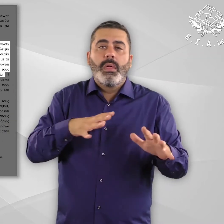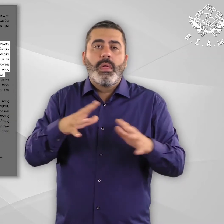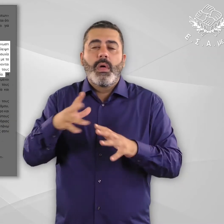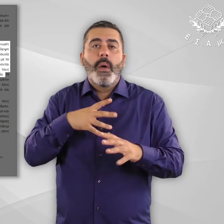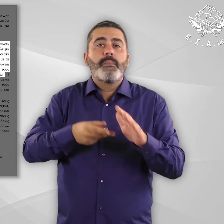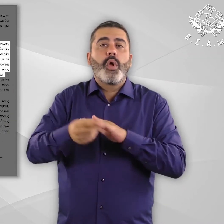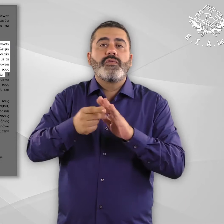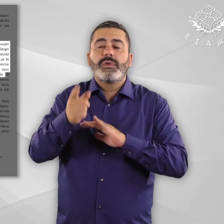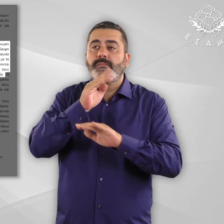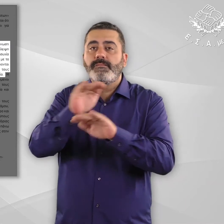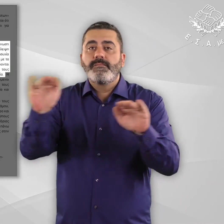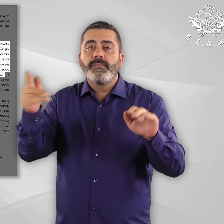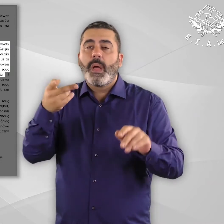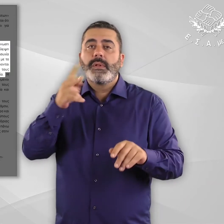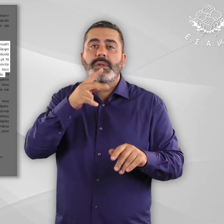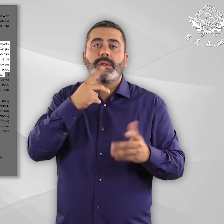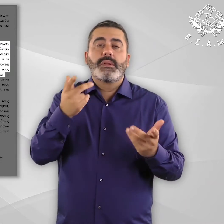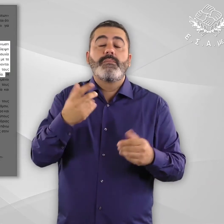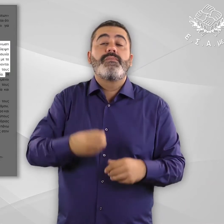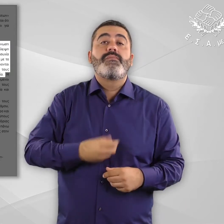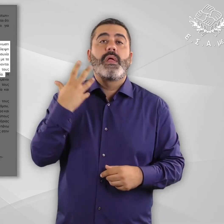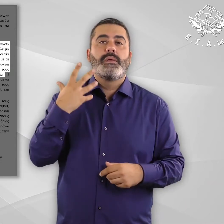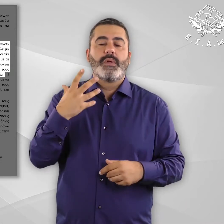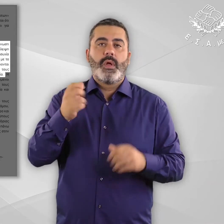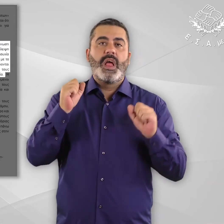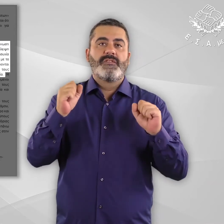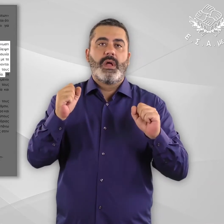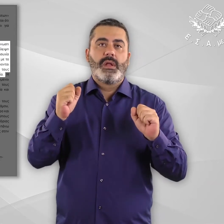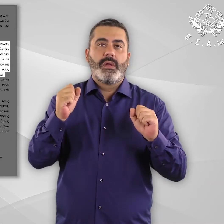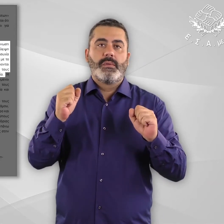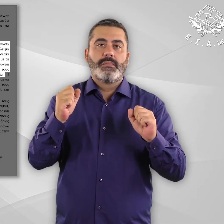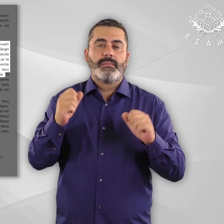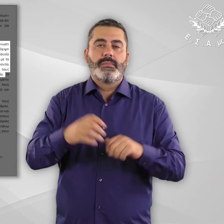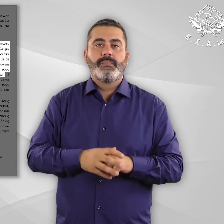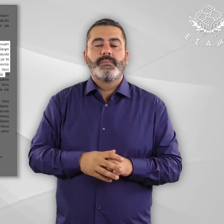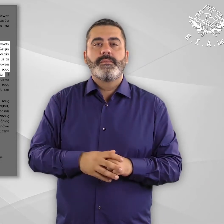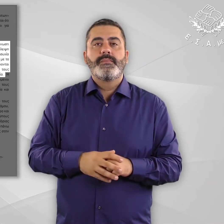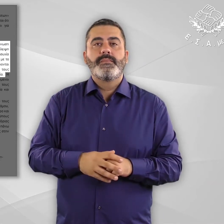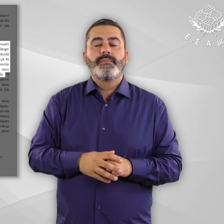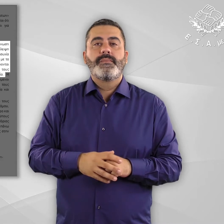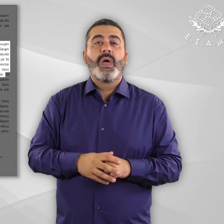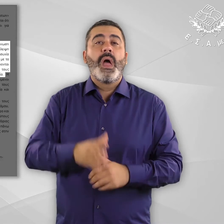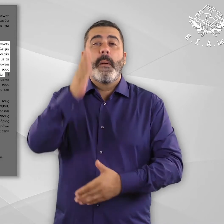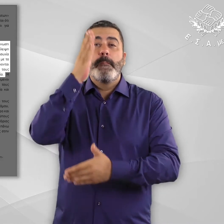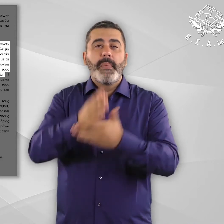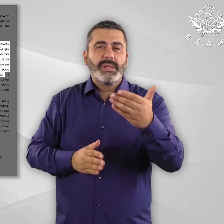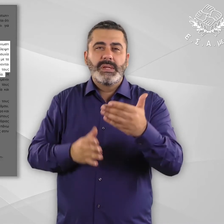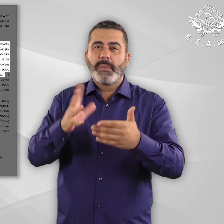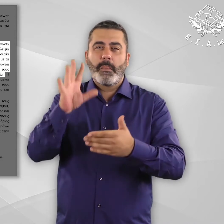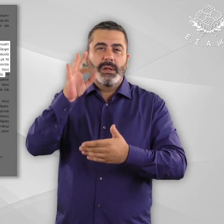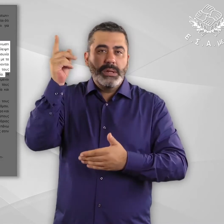δύο τρίτα των ερωτώμενων στη Μόρια να δηλώνουν ότι δεν αισθάνονται ποτέ ασφαλείς μέσα στο κέμπ, και σχεδόν η μισή από τους